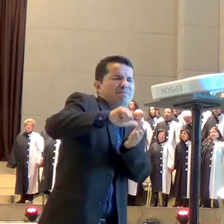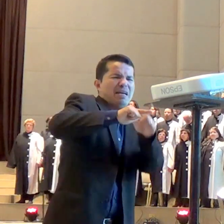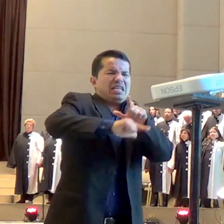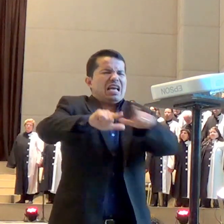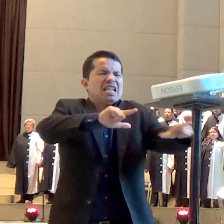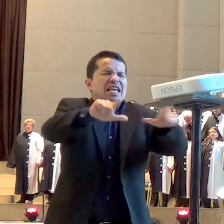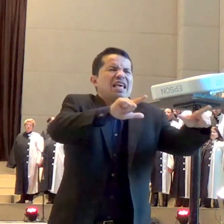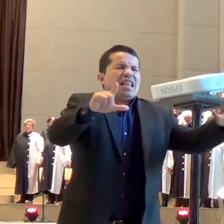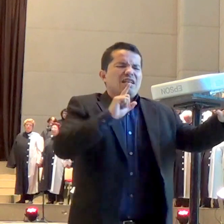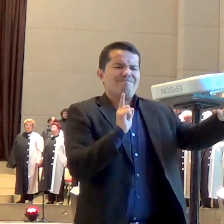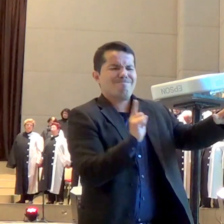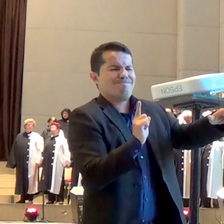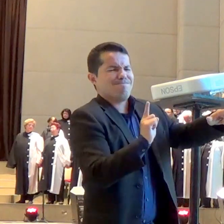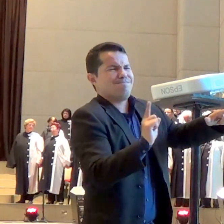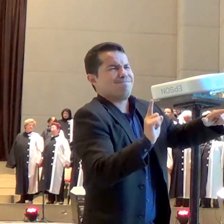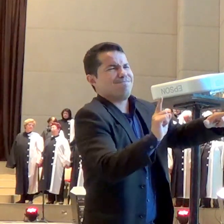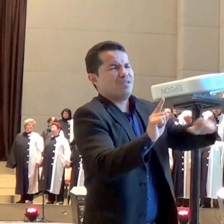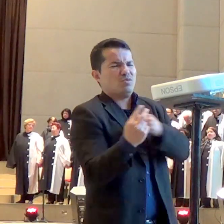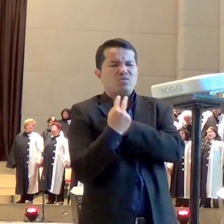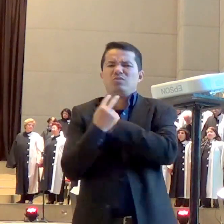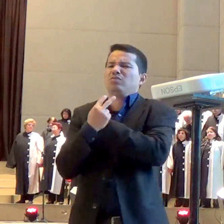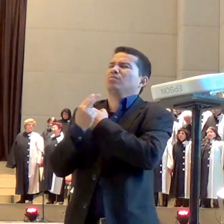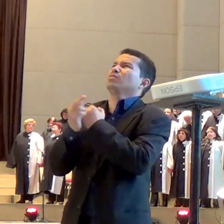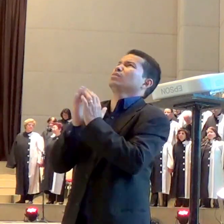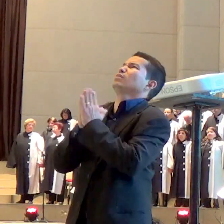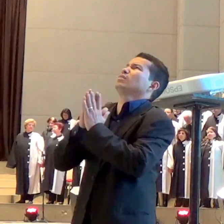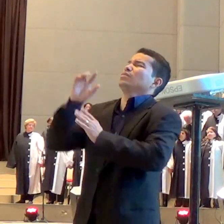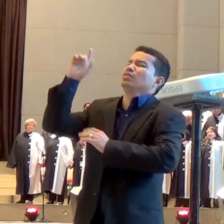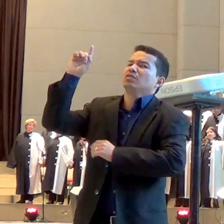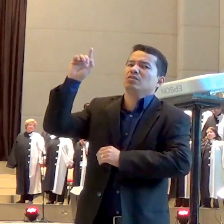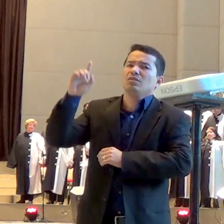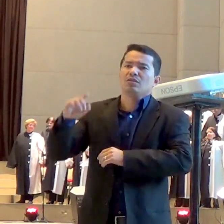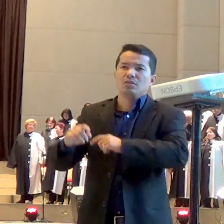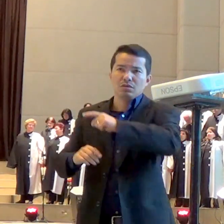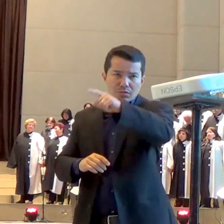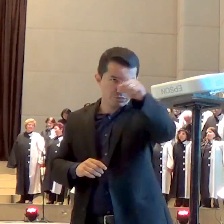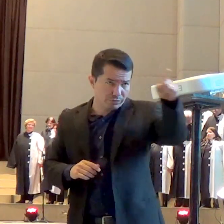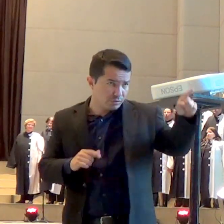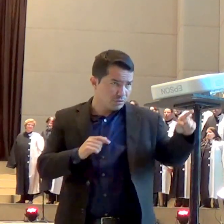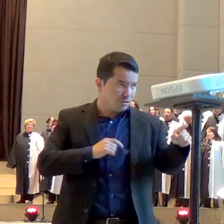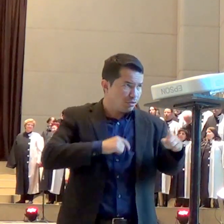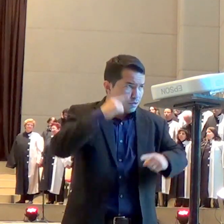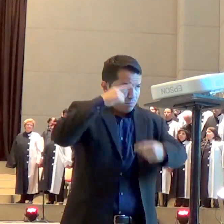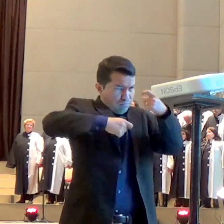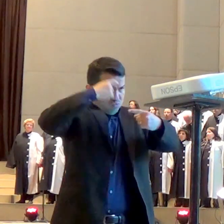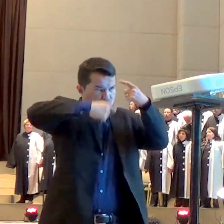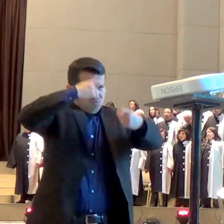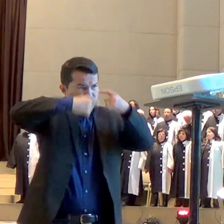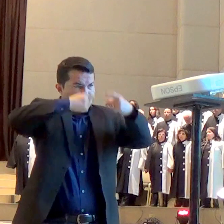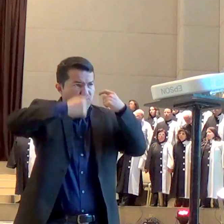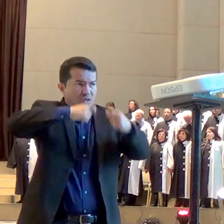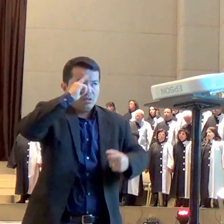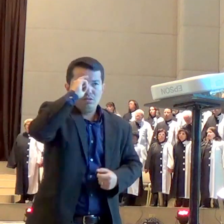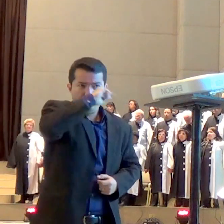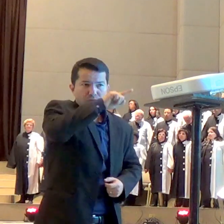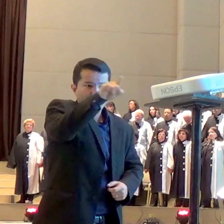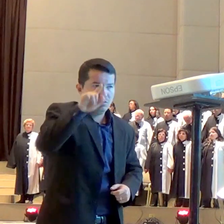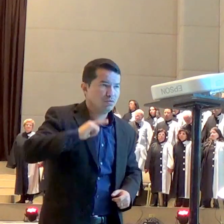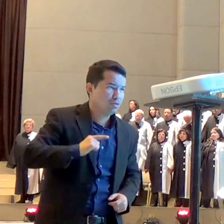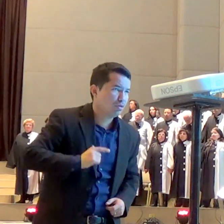circunstâncias tem uma batalha muito intensa que você está enfrentando e